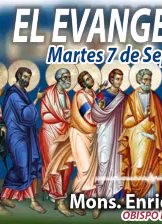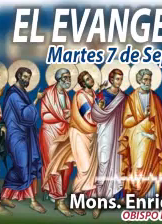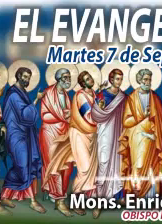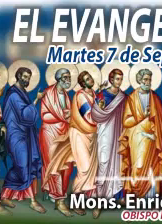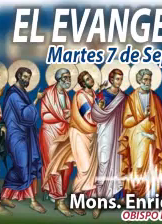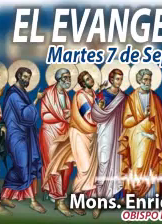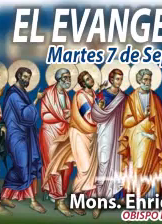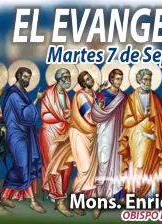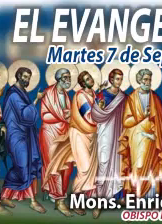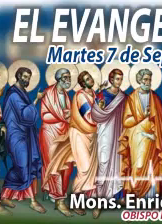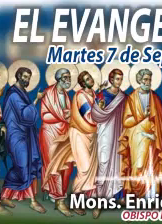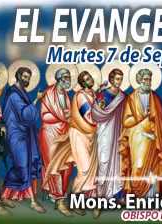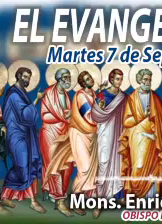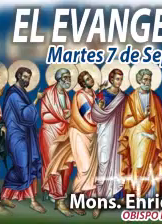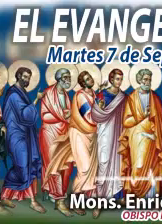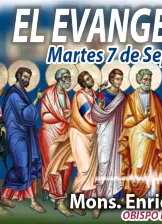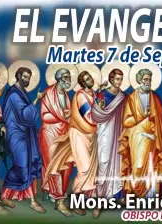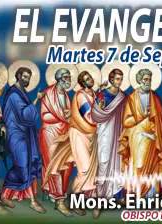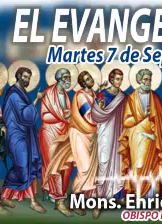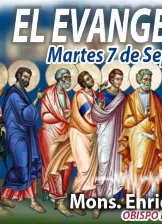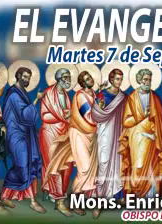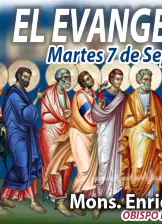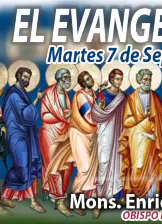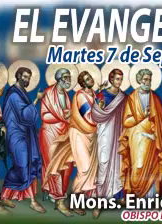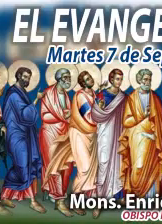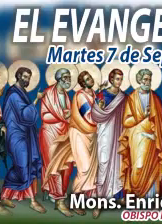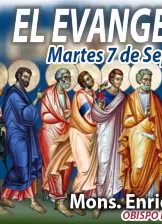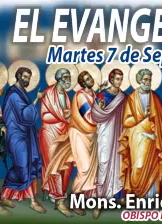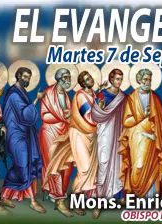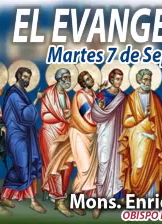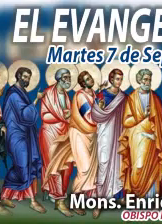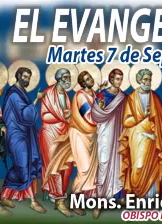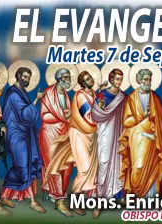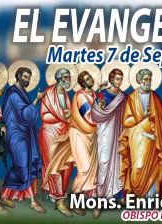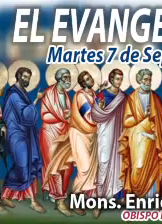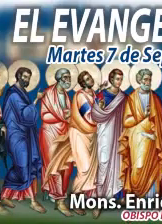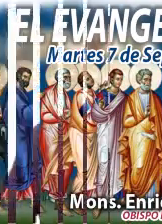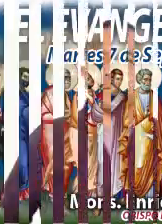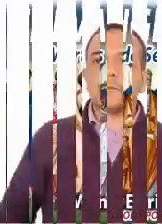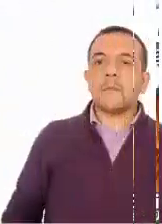Alimentame, sáname, acompáñame.